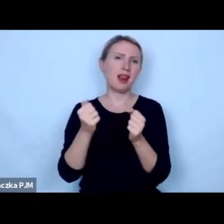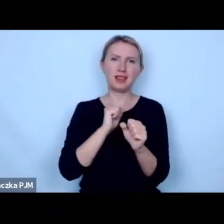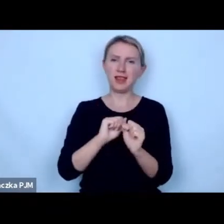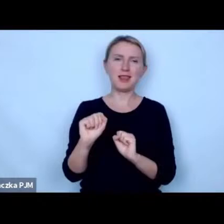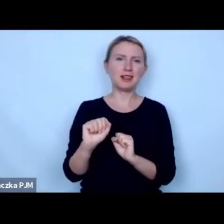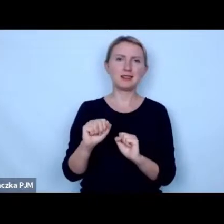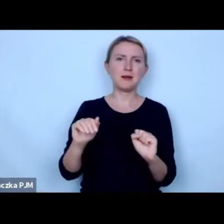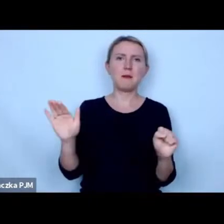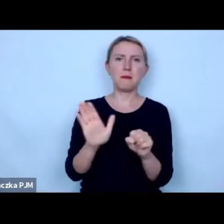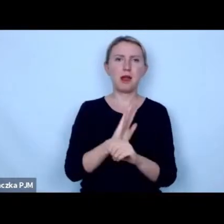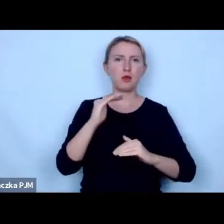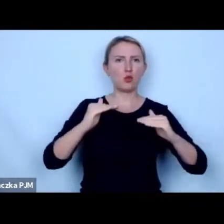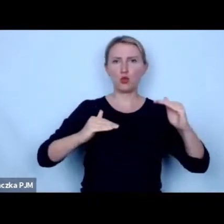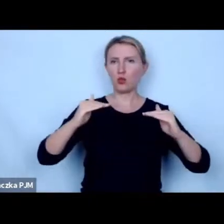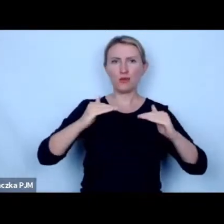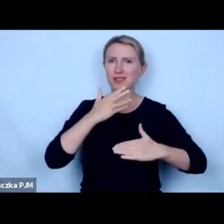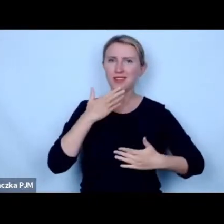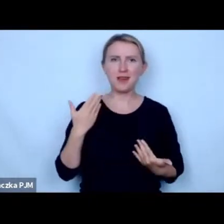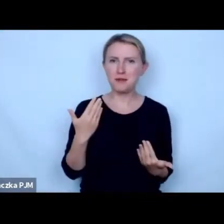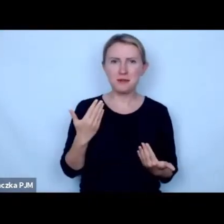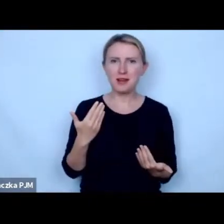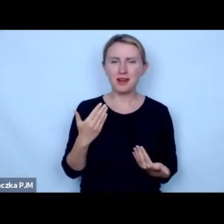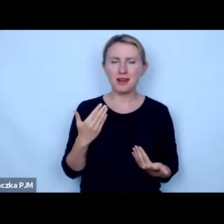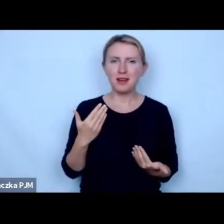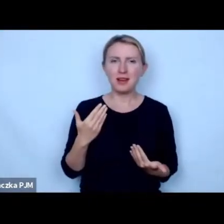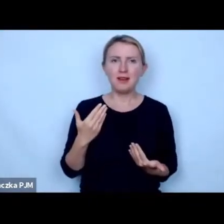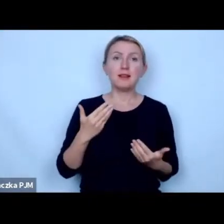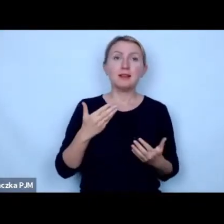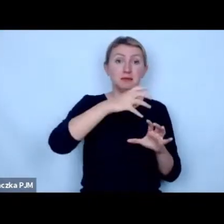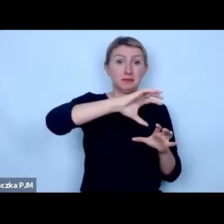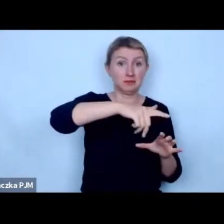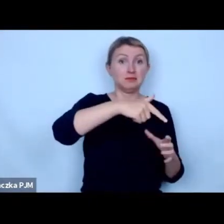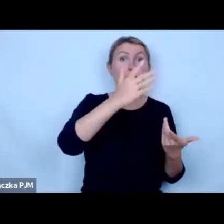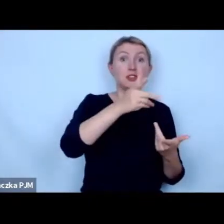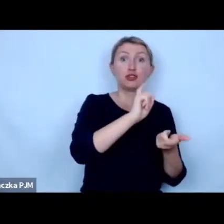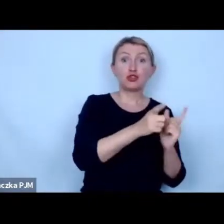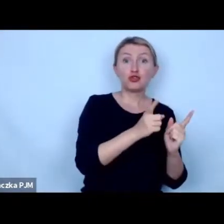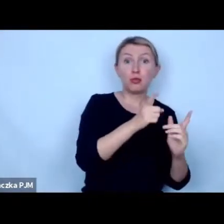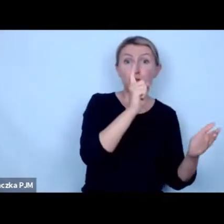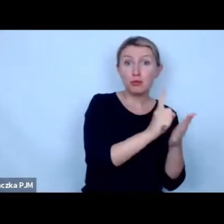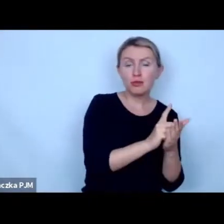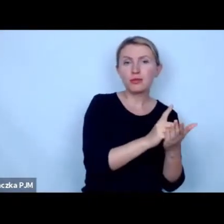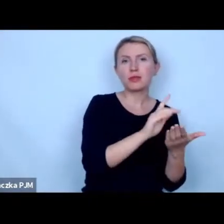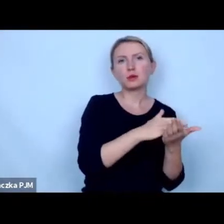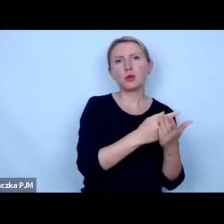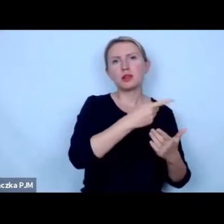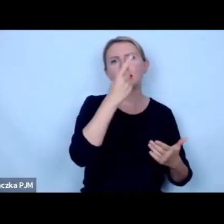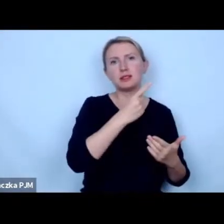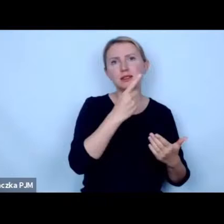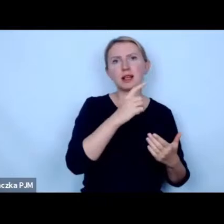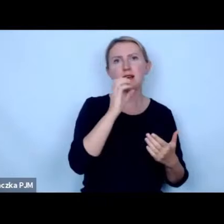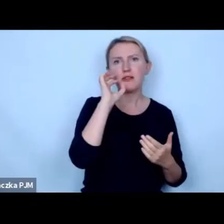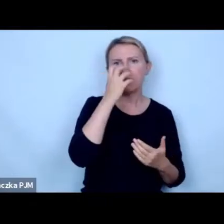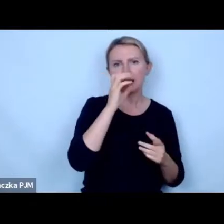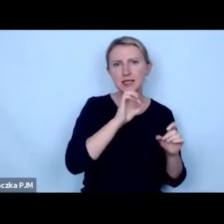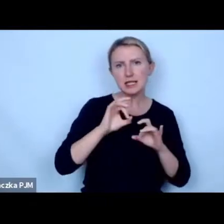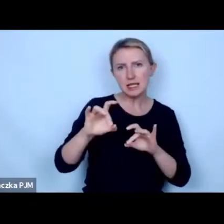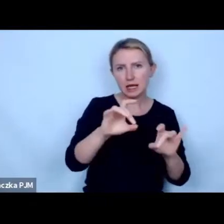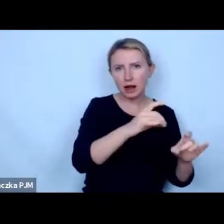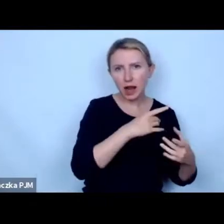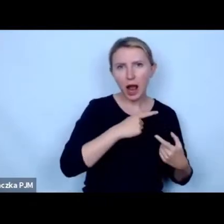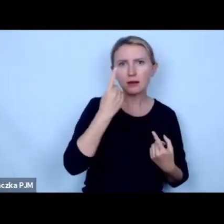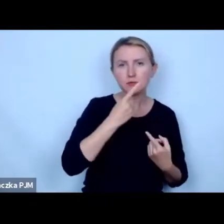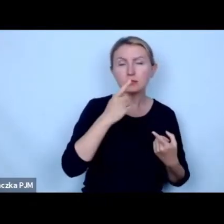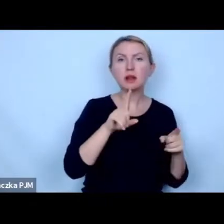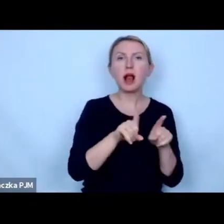całkowicie równomierna tak? w jednej dziedzinie osiągniemy coś szybciej na przykład zakazu zwierząt w cyrkach a jeżeli chodzi